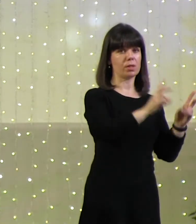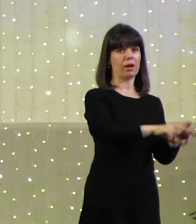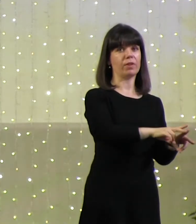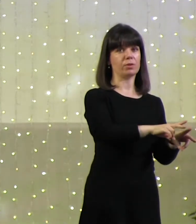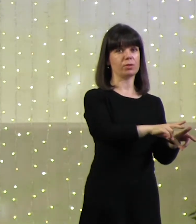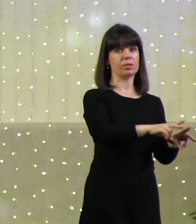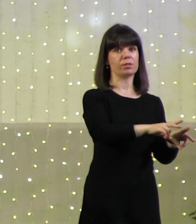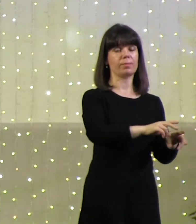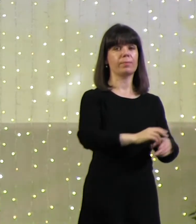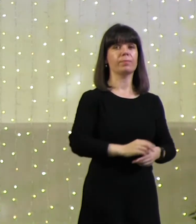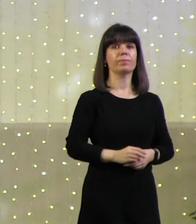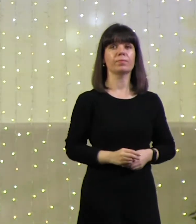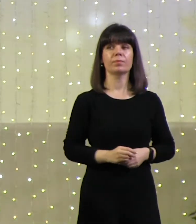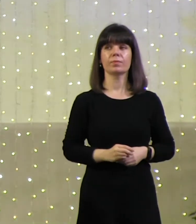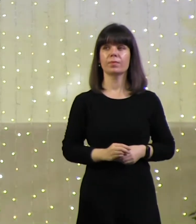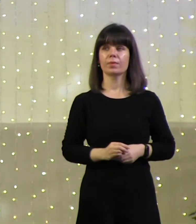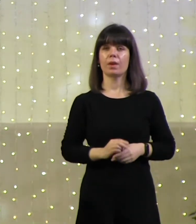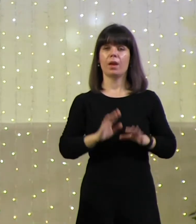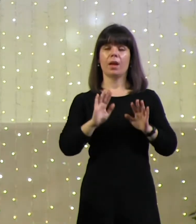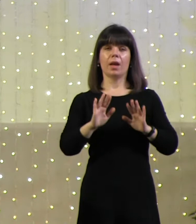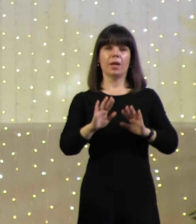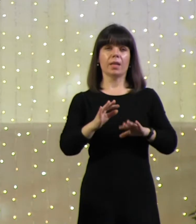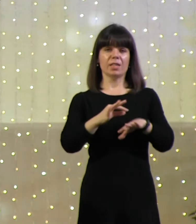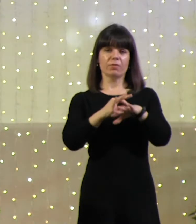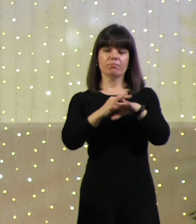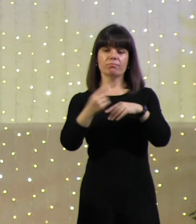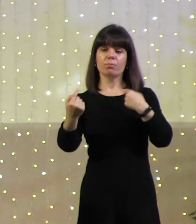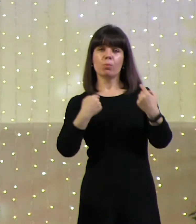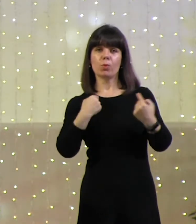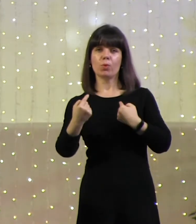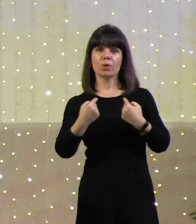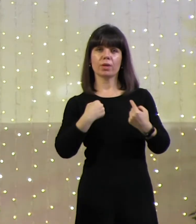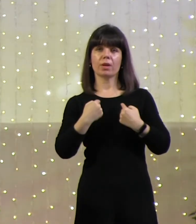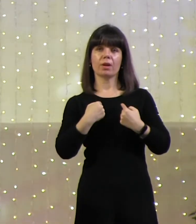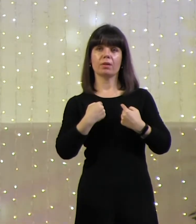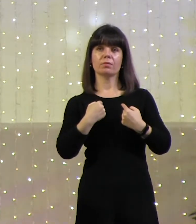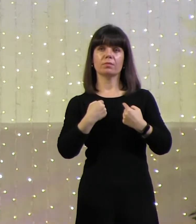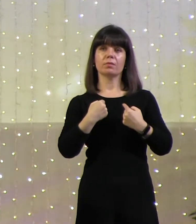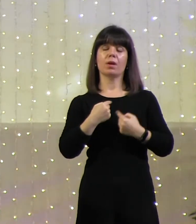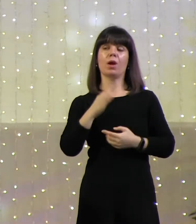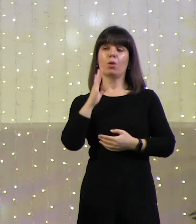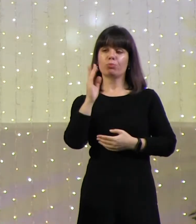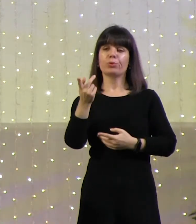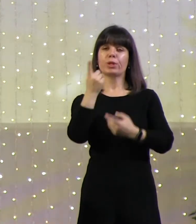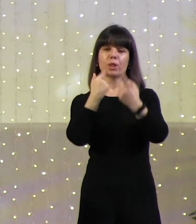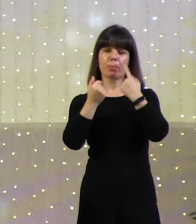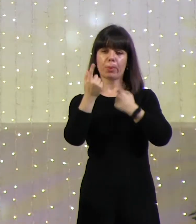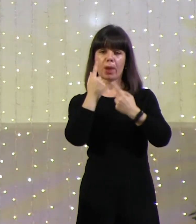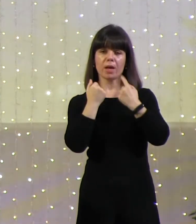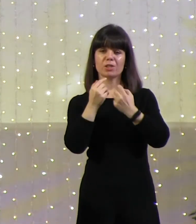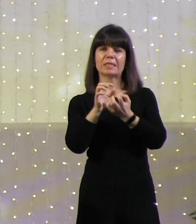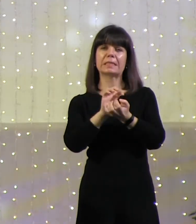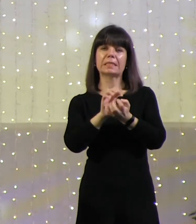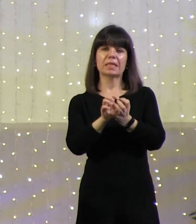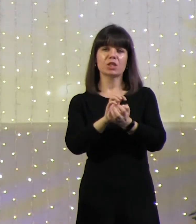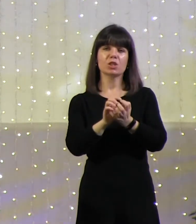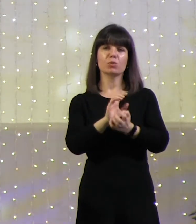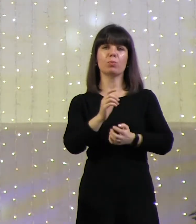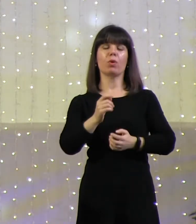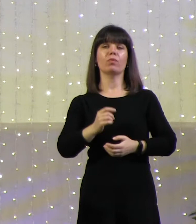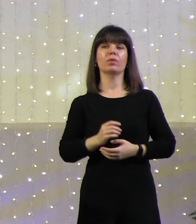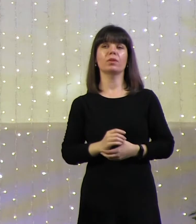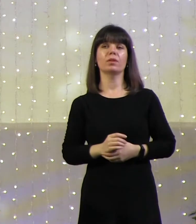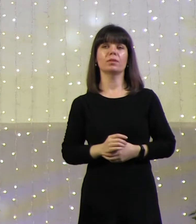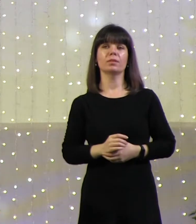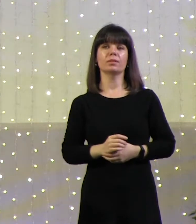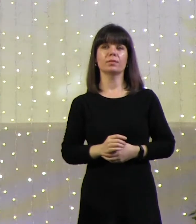Похоже, что даже физические муки, от которых будет плащ и скрежет зубов, скрежетание зубами,